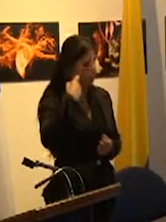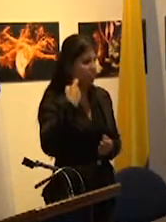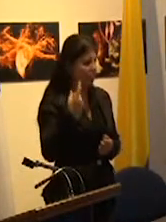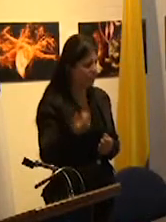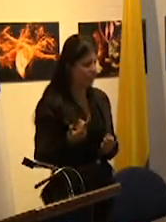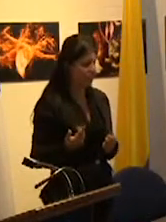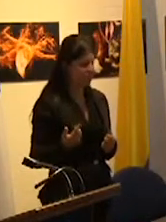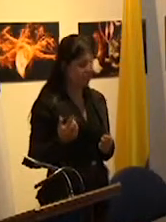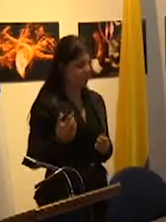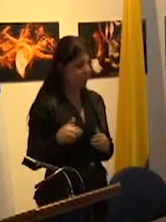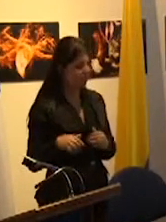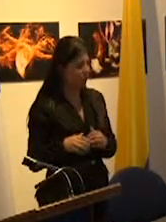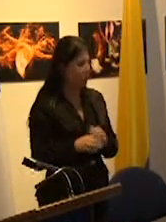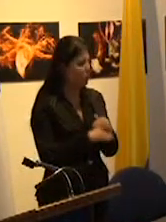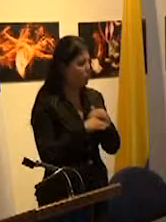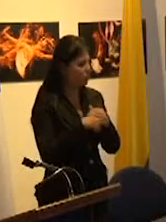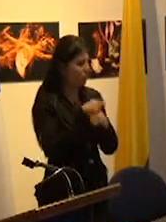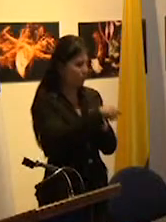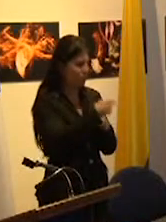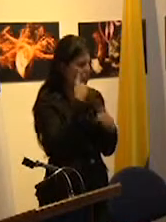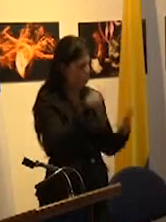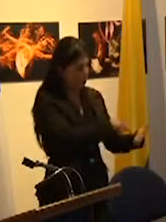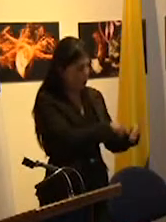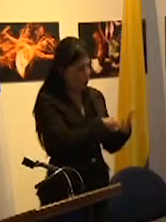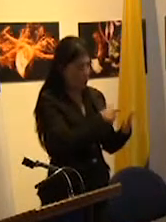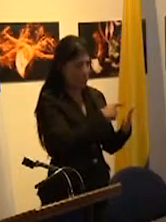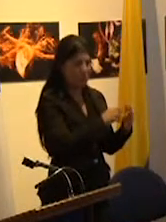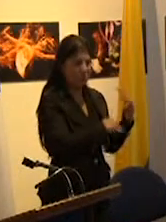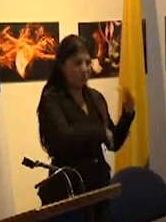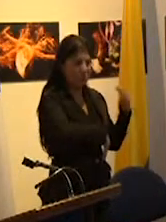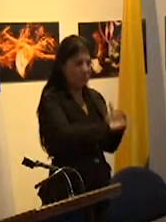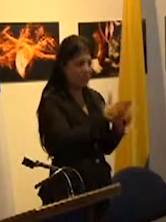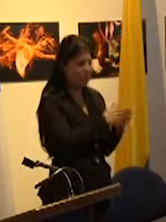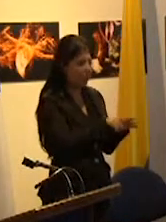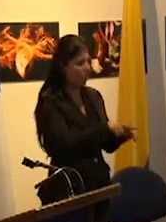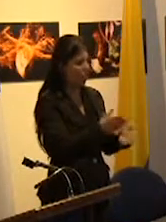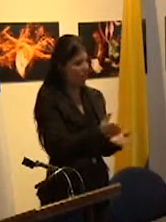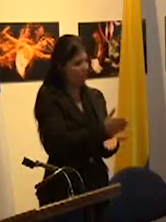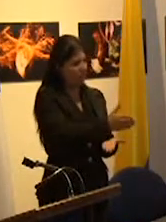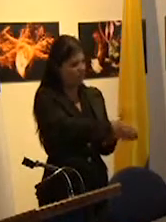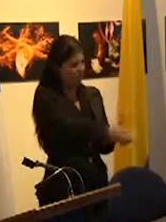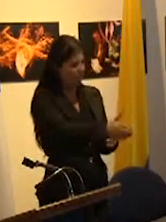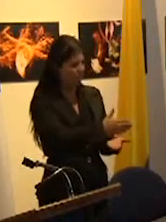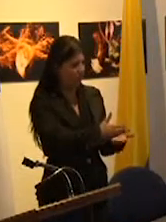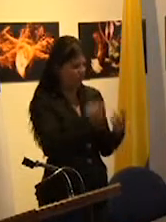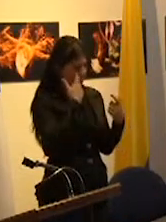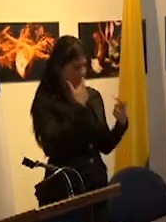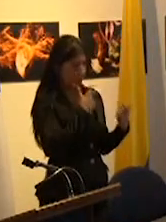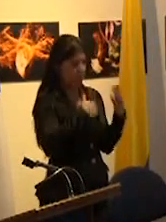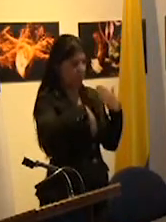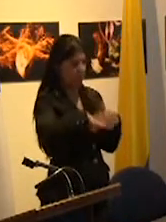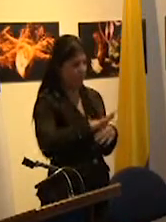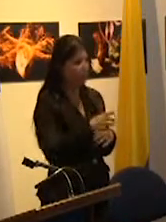de lo común como lo expresan los incrementos de los separatismos y el aumento